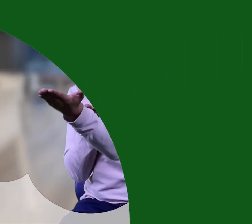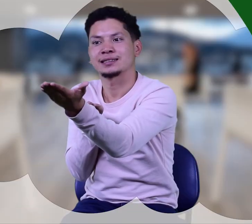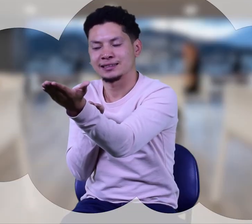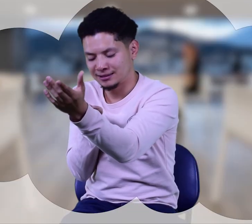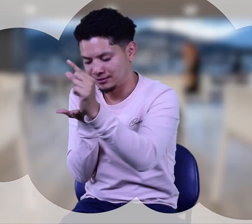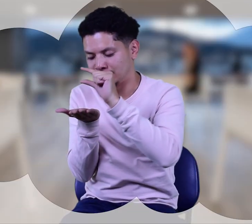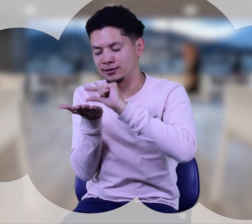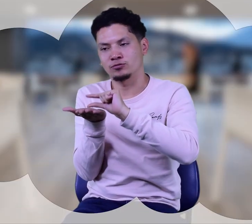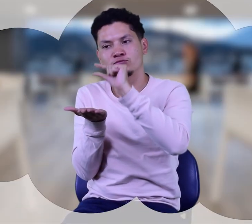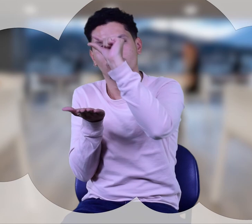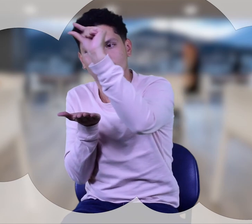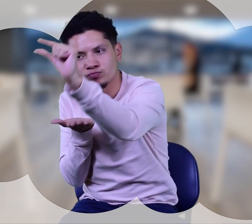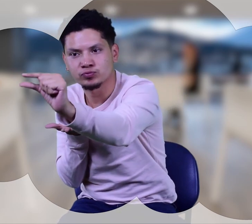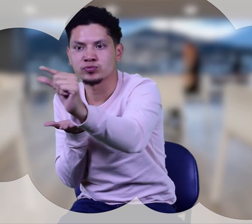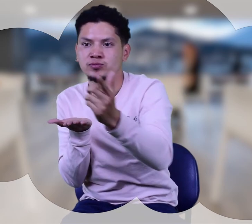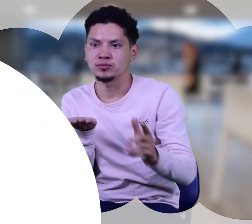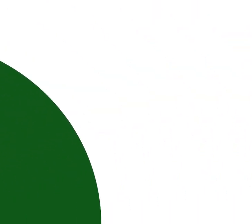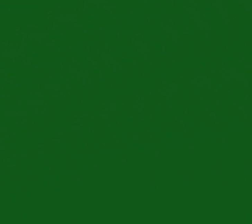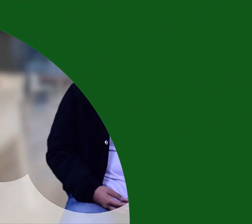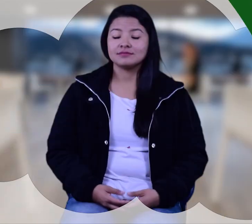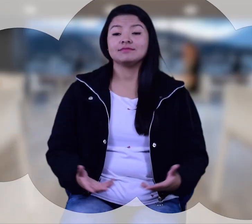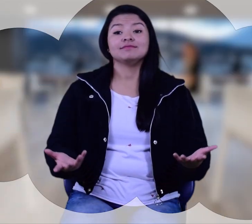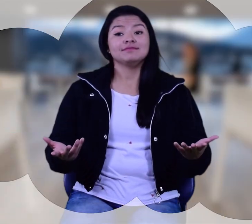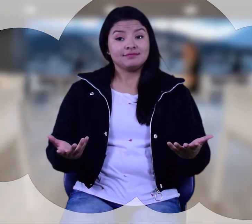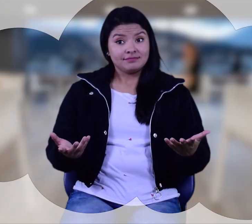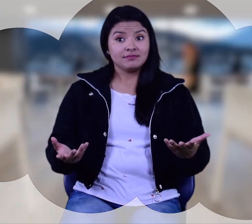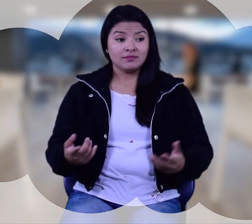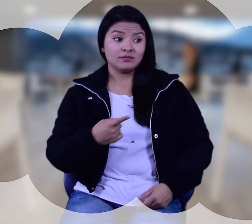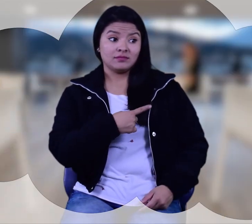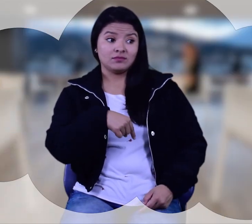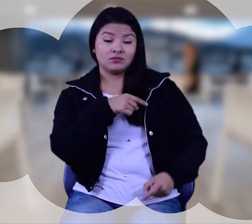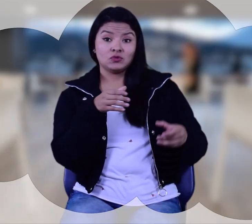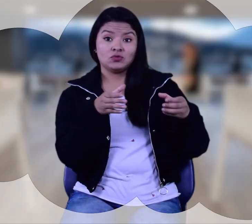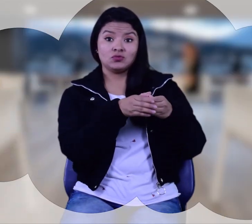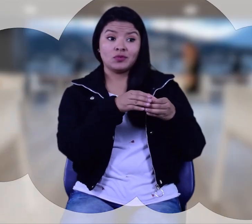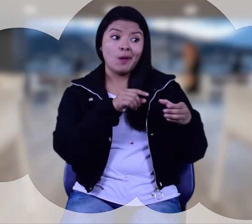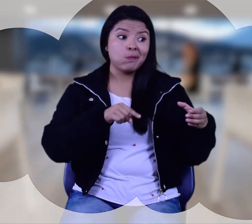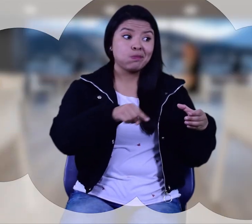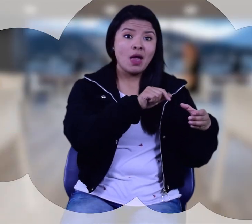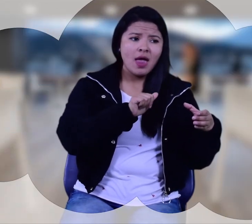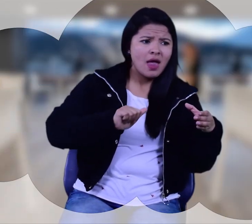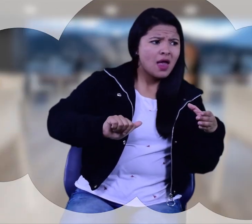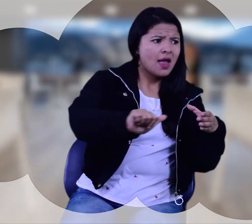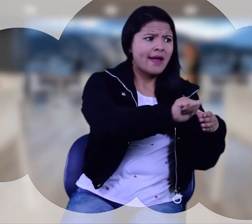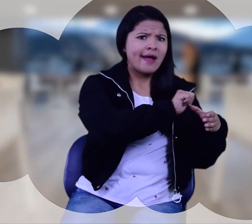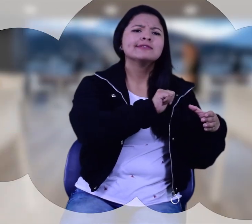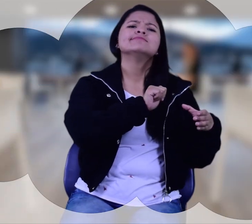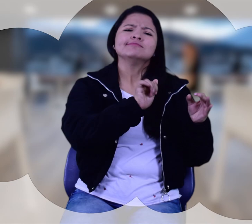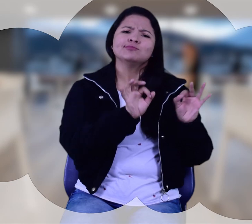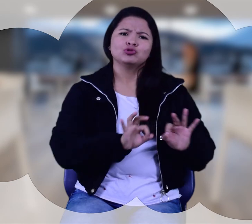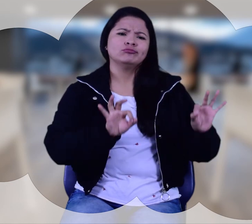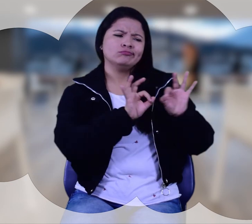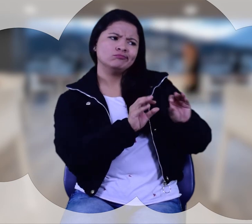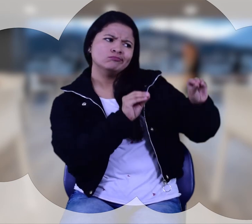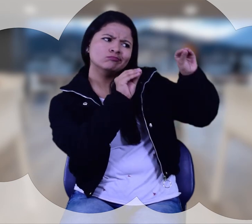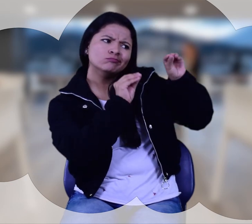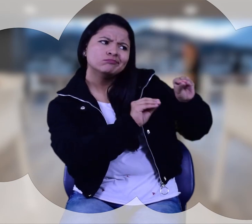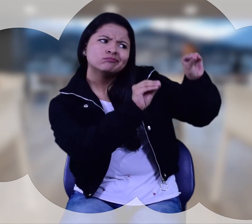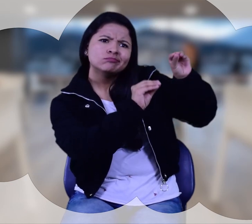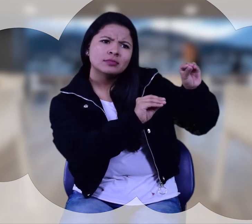Toma estos recursos. Es de vital importancia la formación a las mujeres de la asociación y que puedan